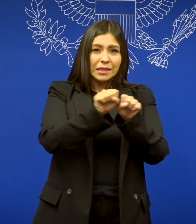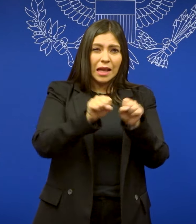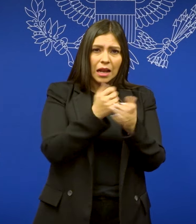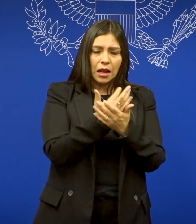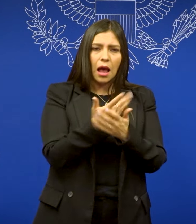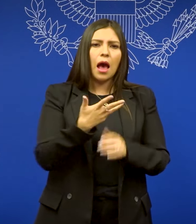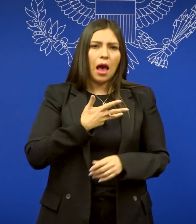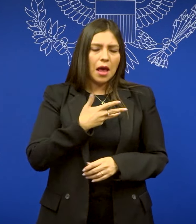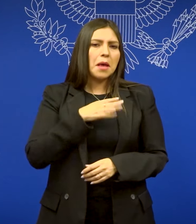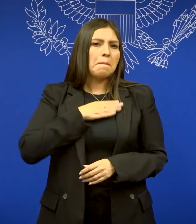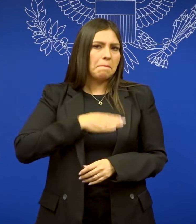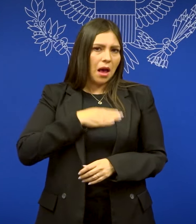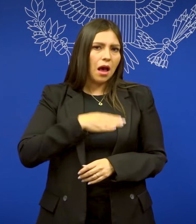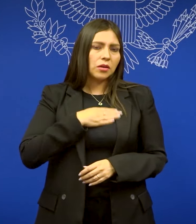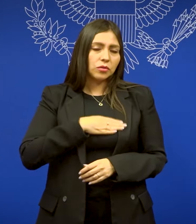disponibles en la sala de espera.